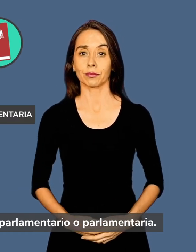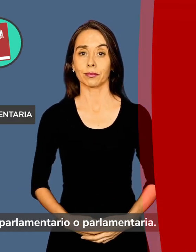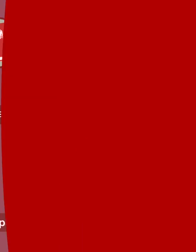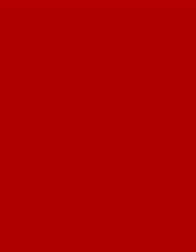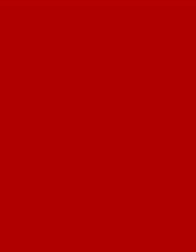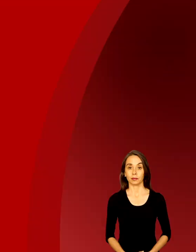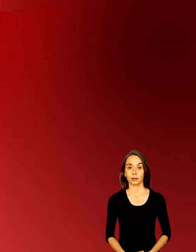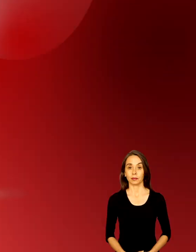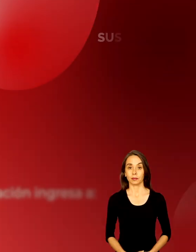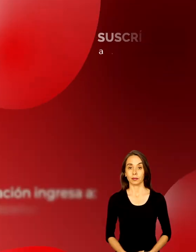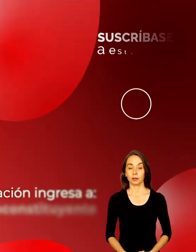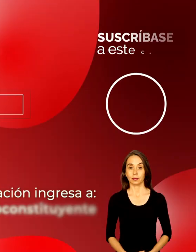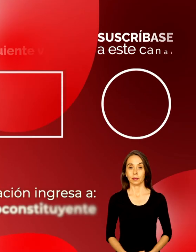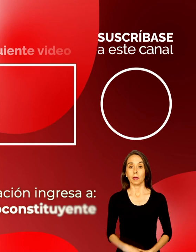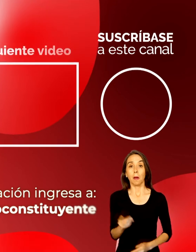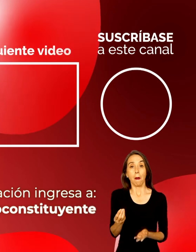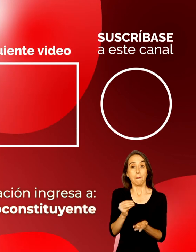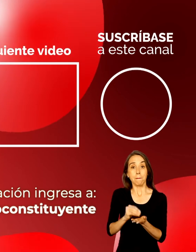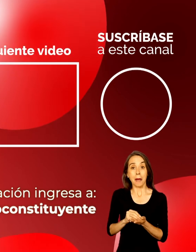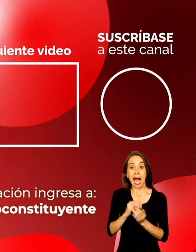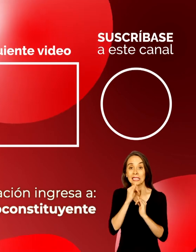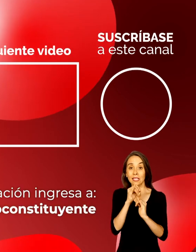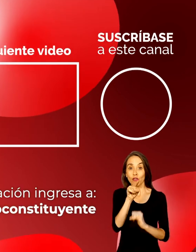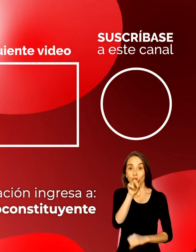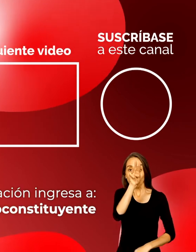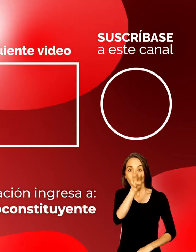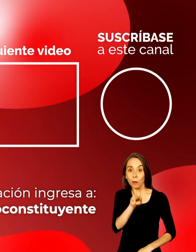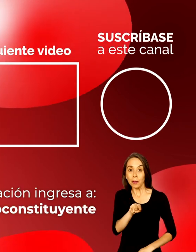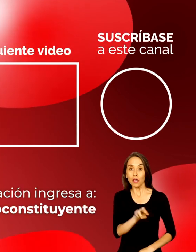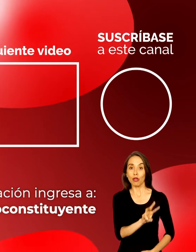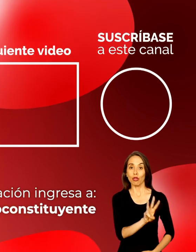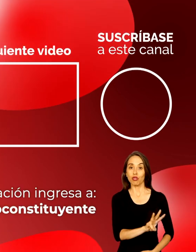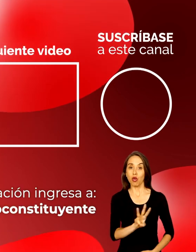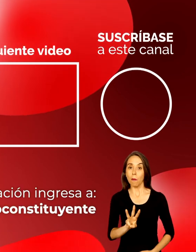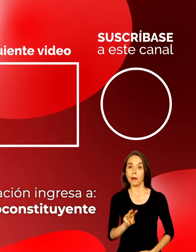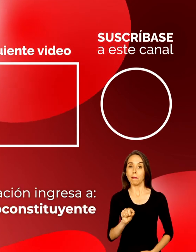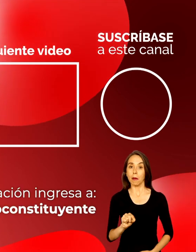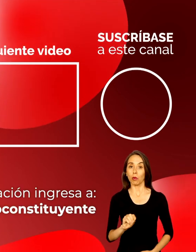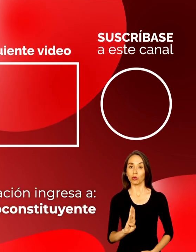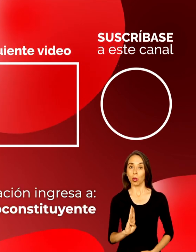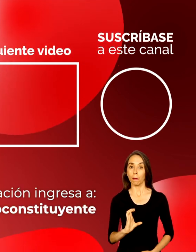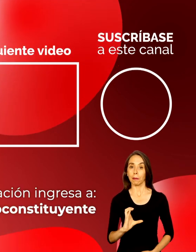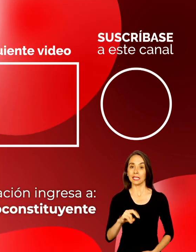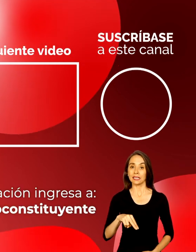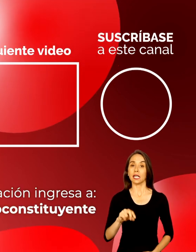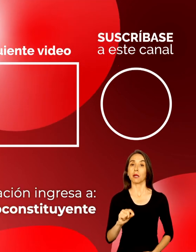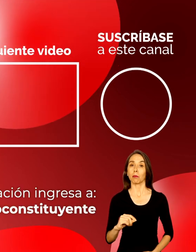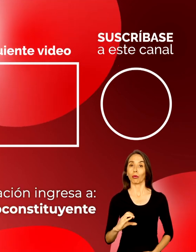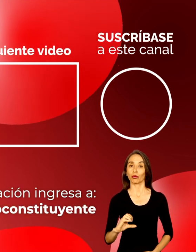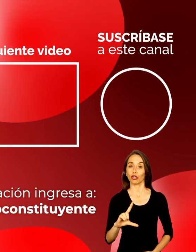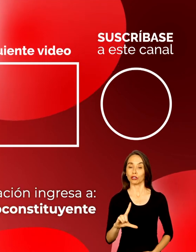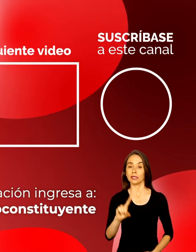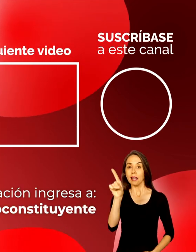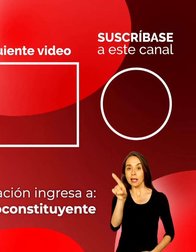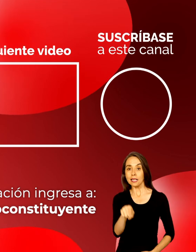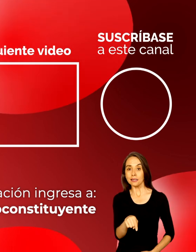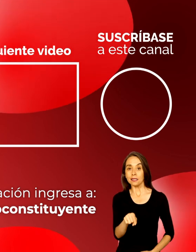Para más información, ingresa a www.bcn.cl slash proceso